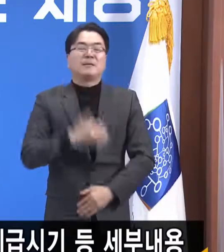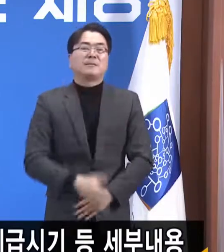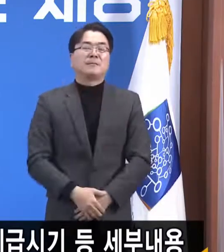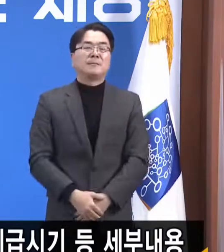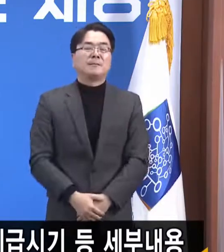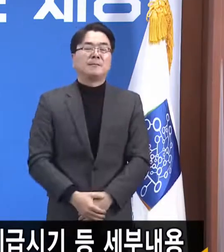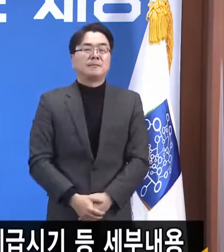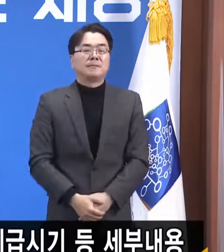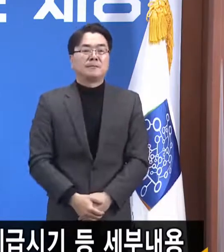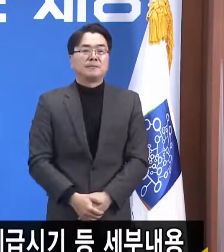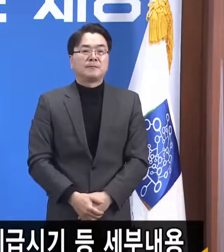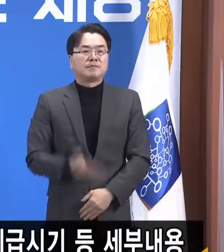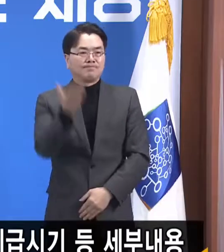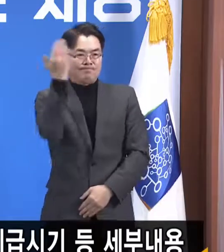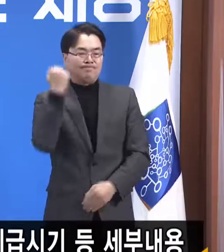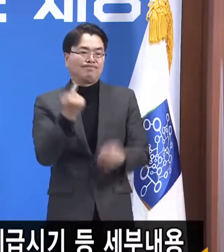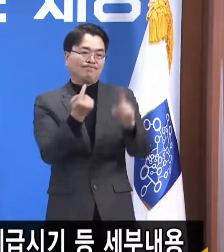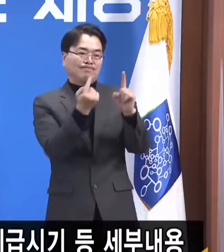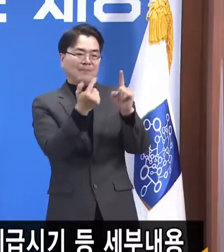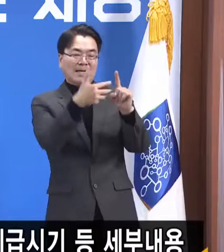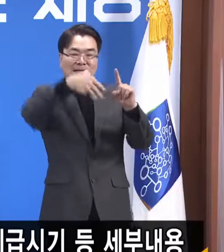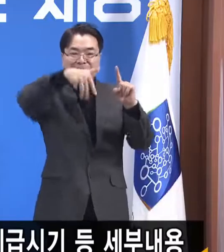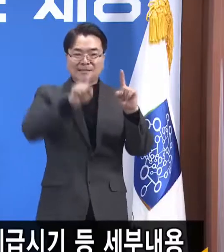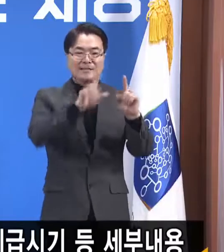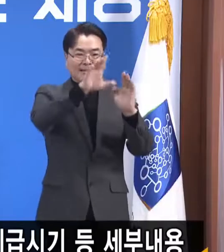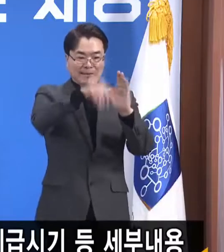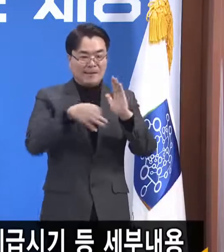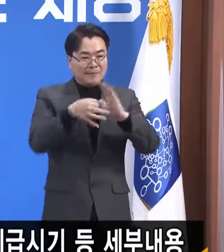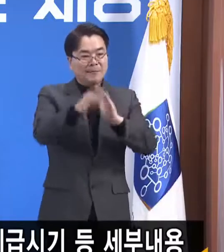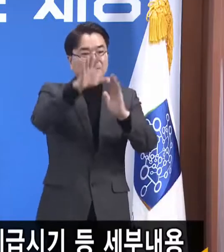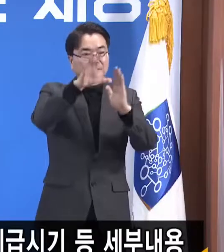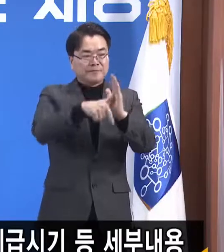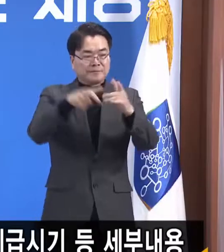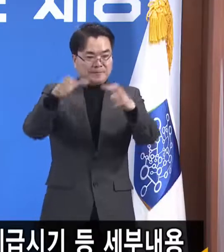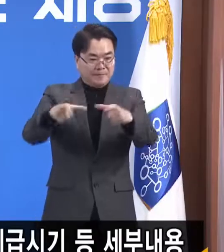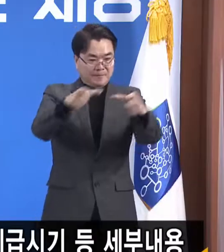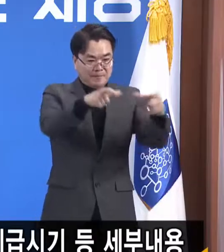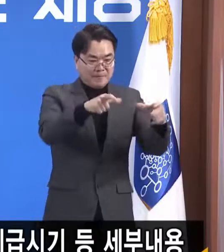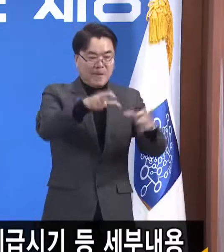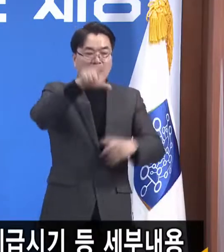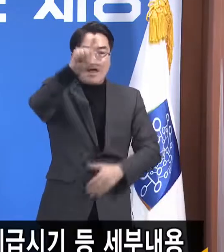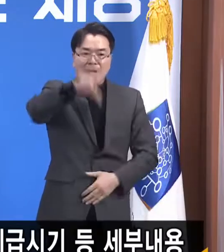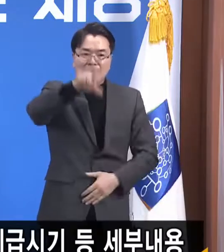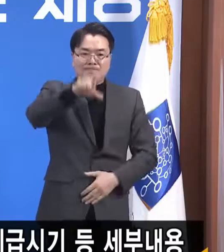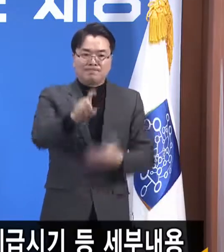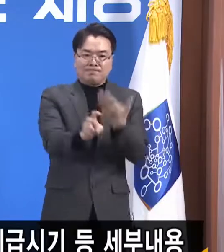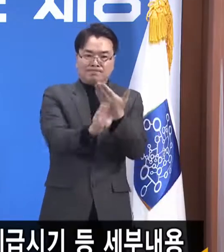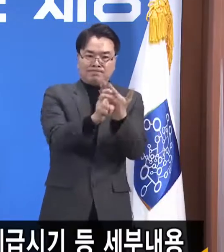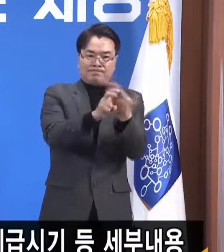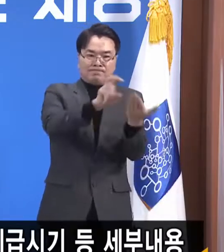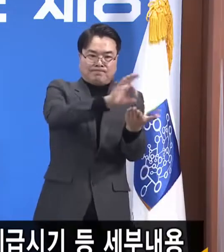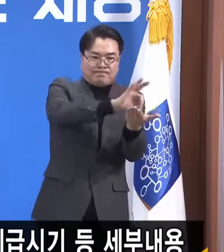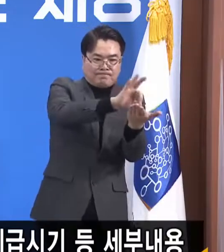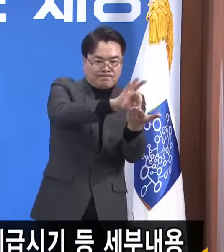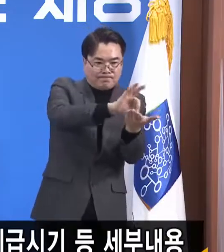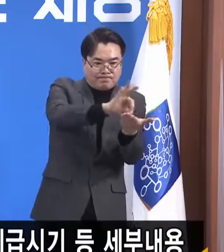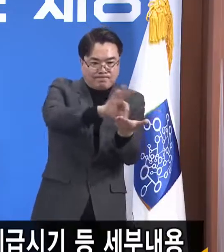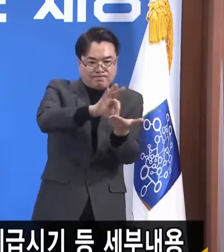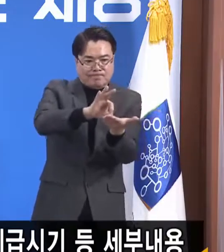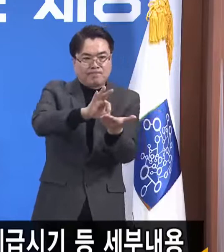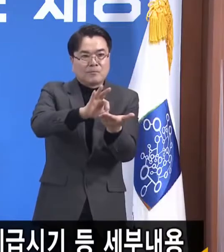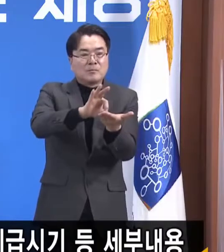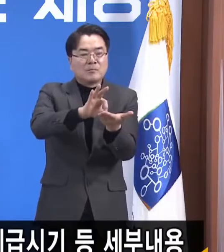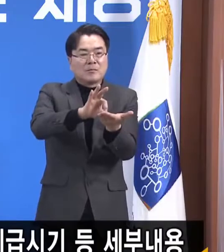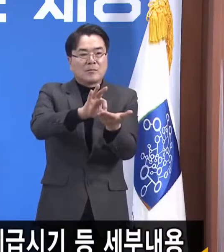지난 1차 재난기본소득 지급 시에 지역화폐 불법 사용과 차별행위 카드